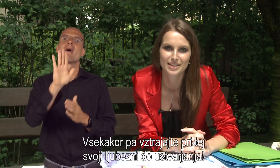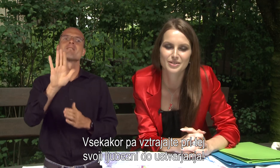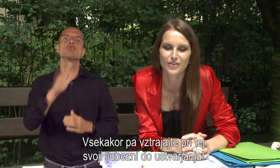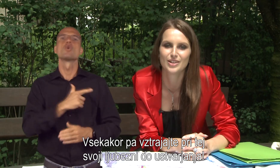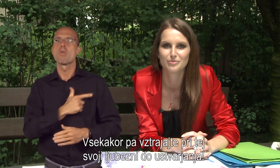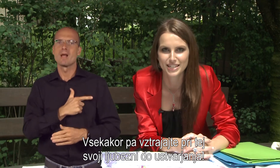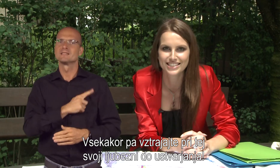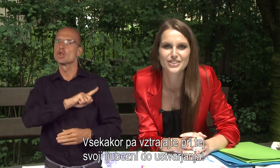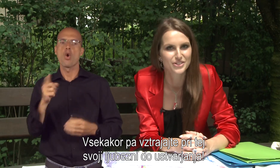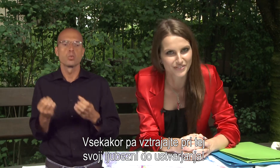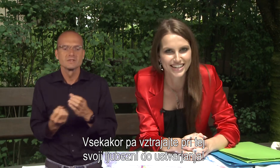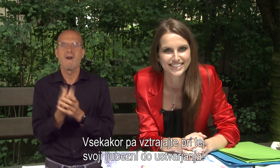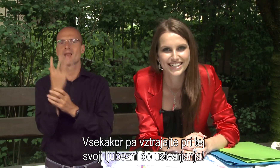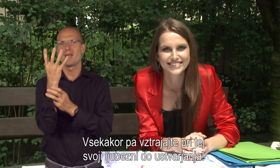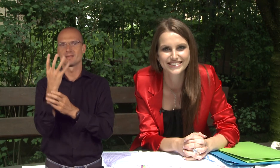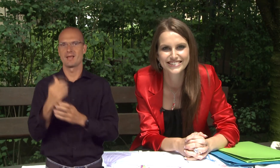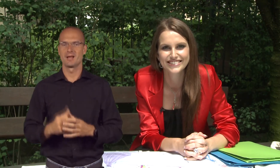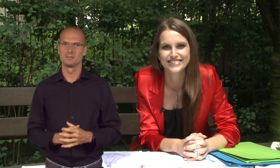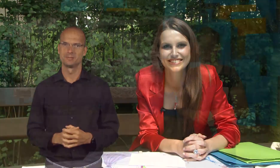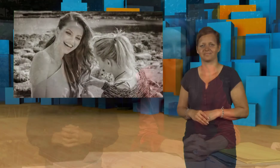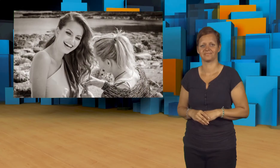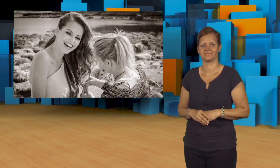pri svojih ljubezni do ustvarjanja.